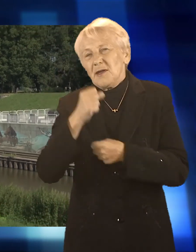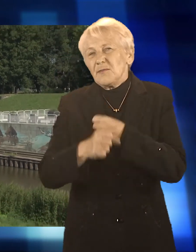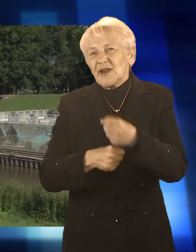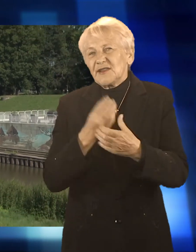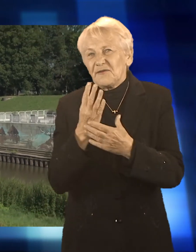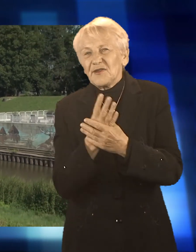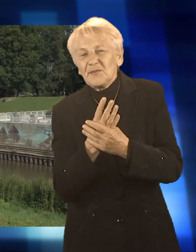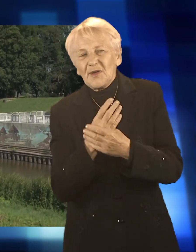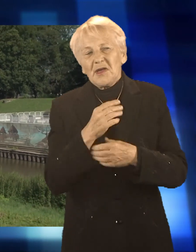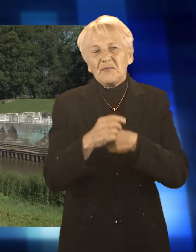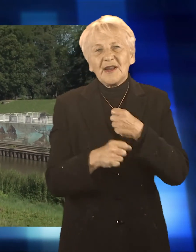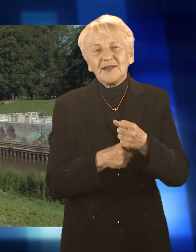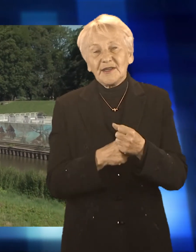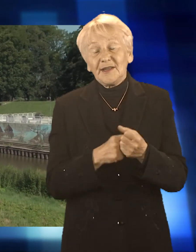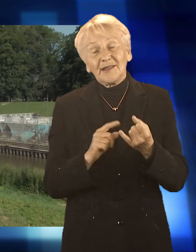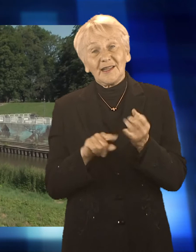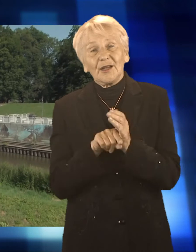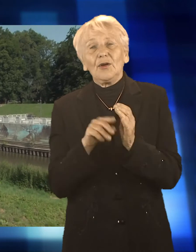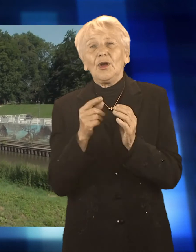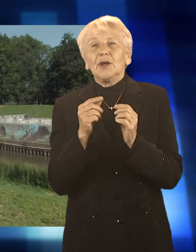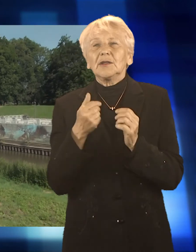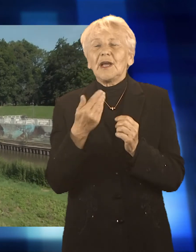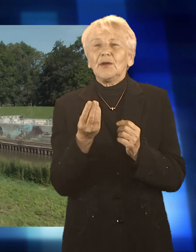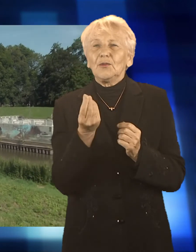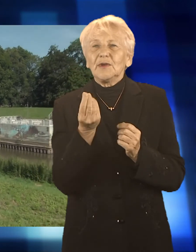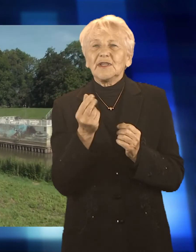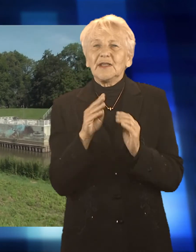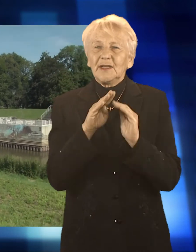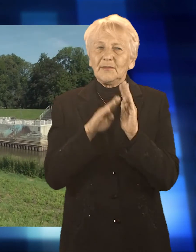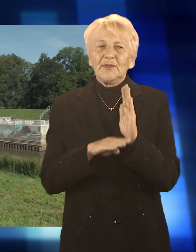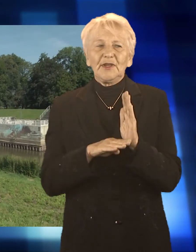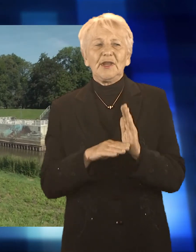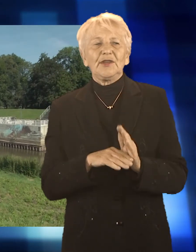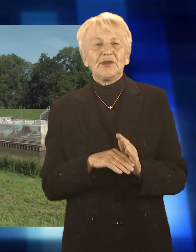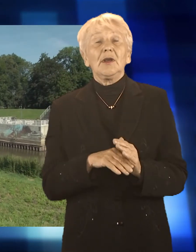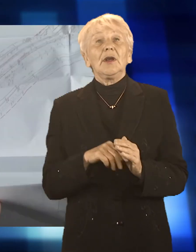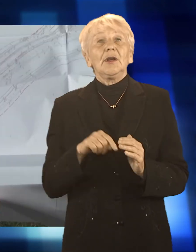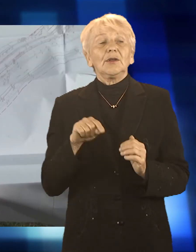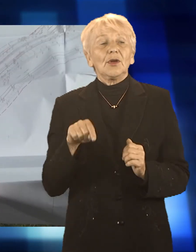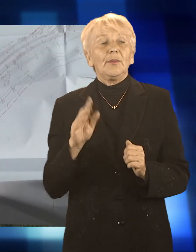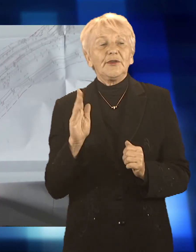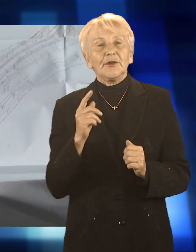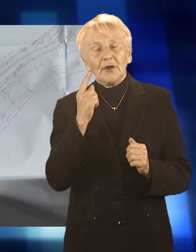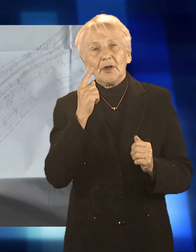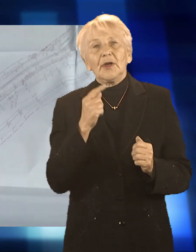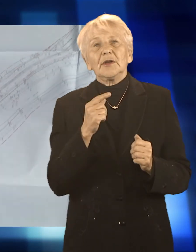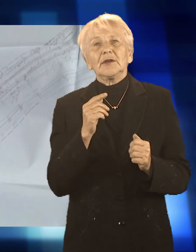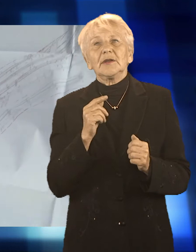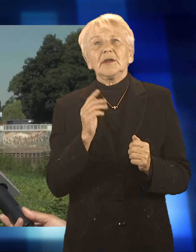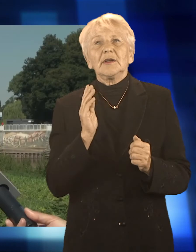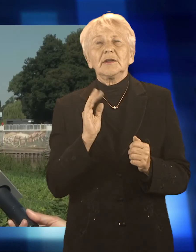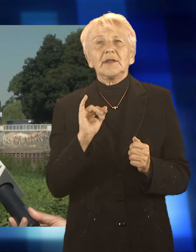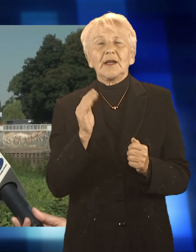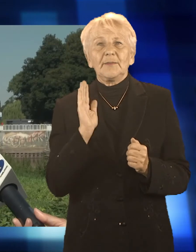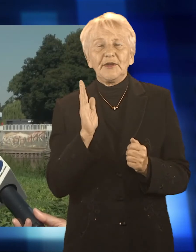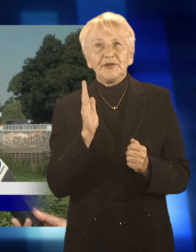przygotowane było na więcej ze swojej kieszeni. A teraz wkład własny będzie niewielki, bo dofinansowanie może sięgnąć nawet 95%. Dopiero co